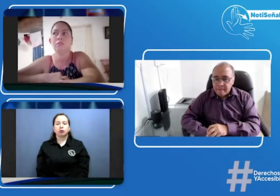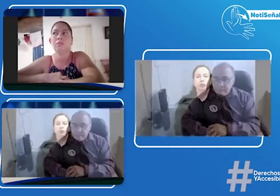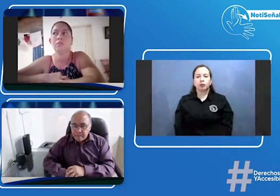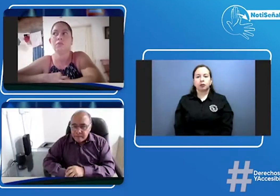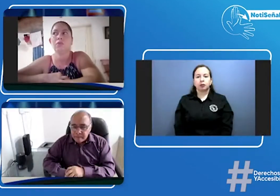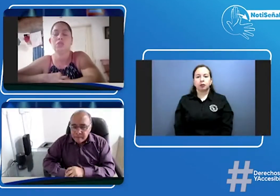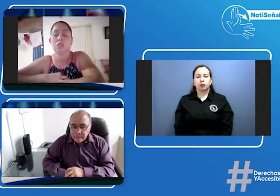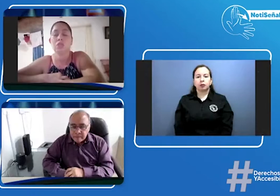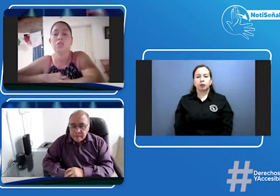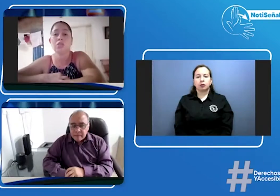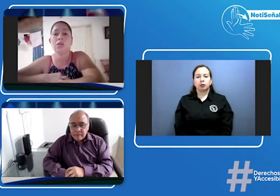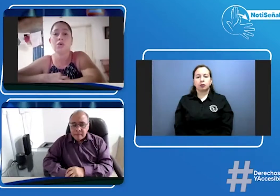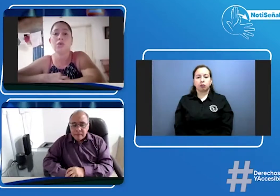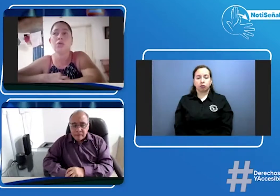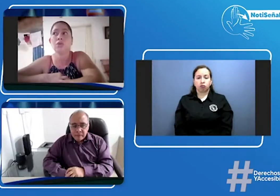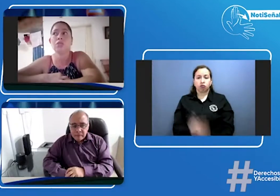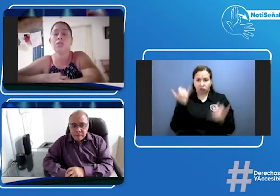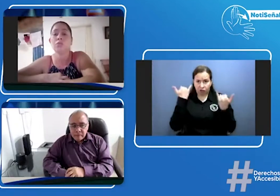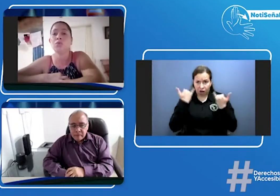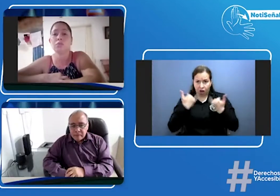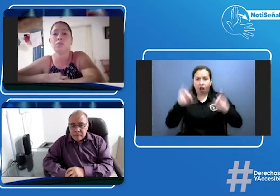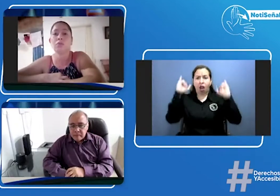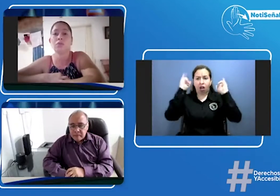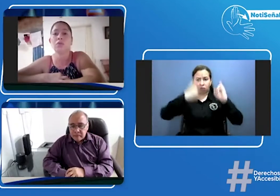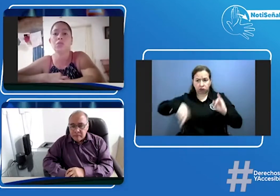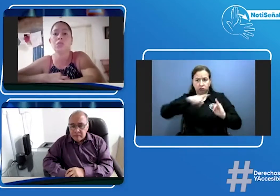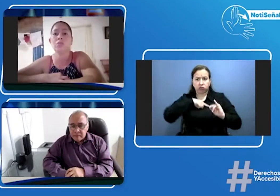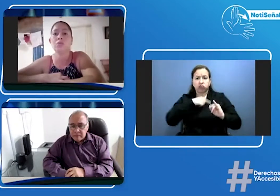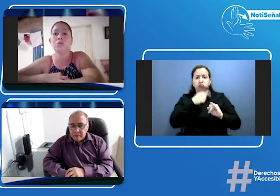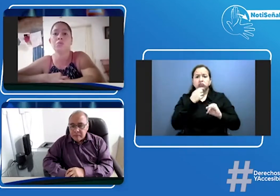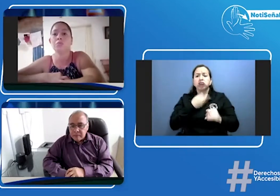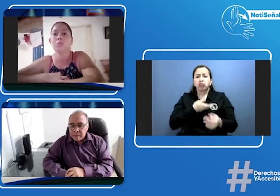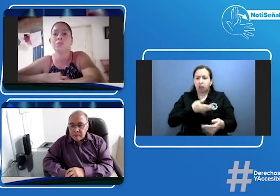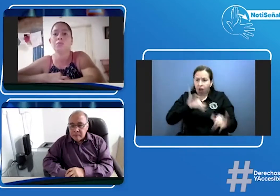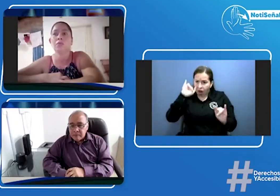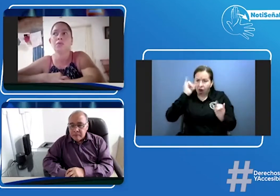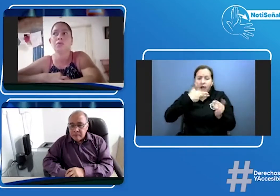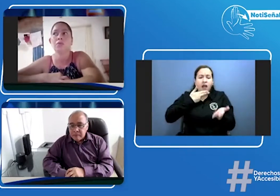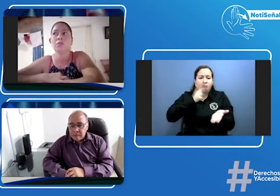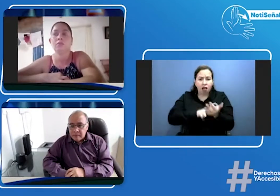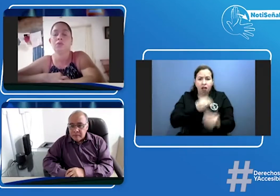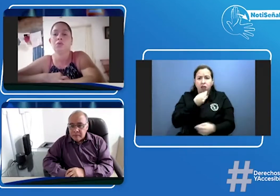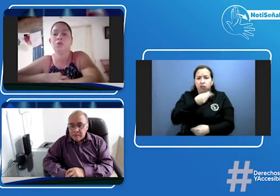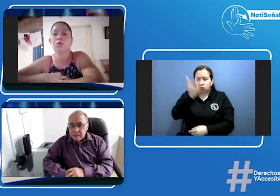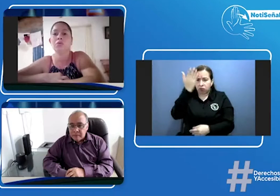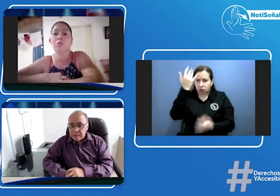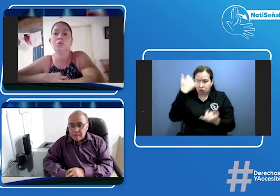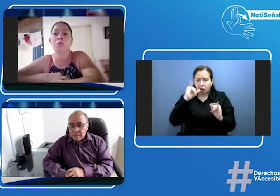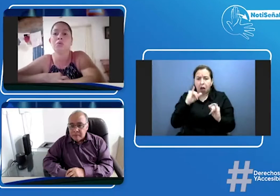sí ya nosotros lo hicimos nosotros lo hicimos y no tuvimos ninguna